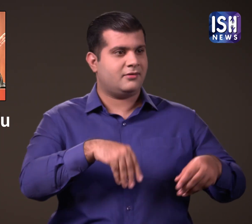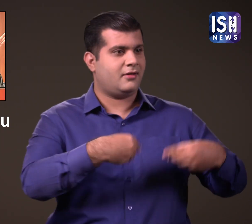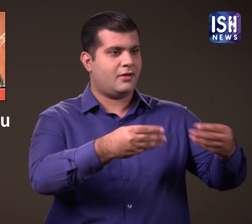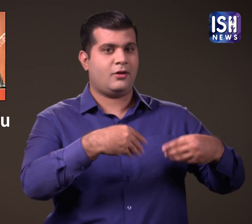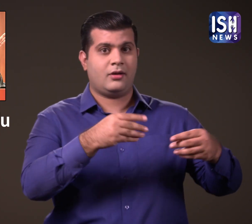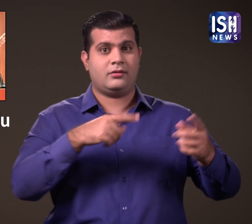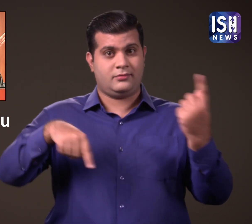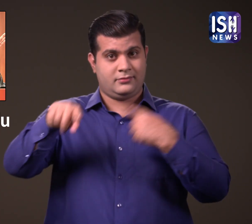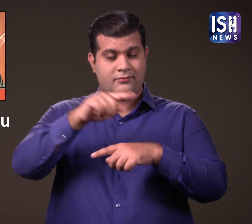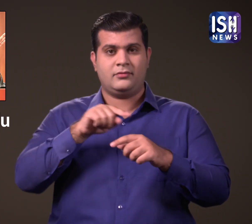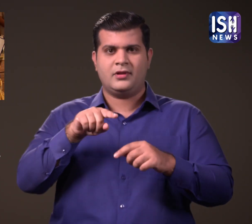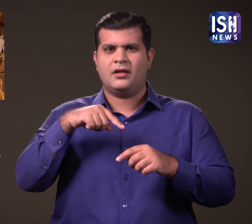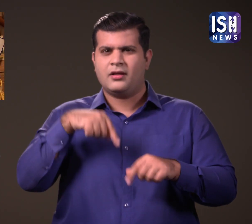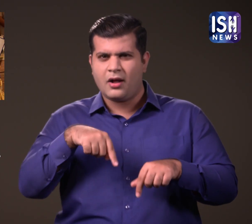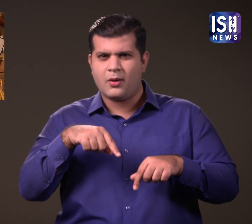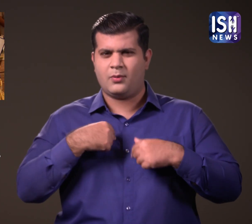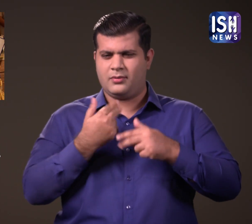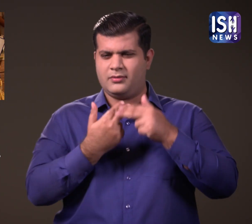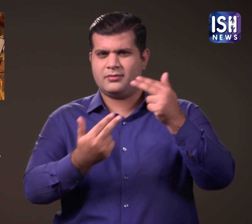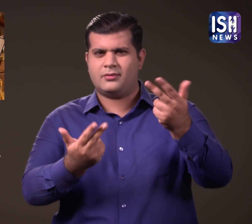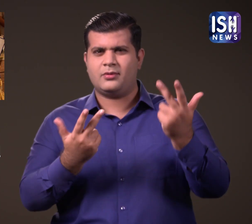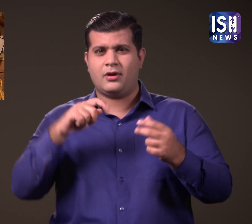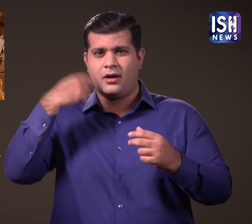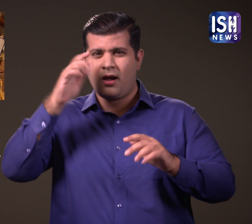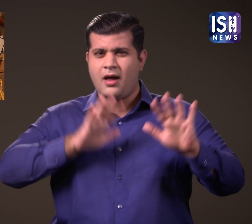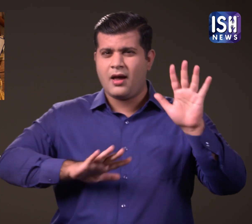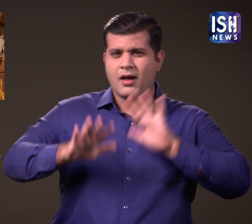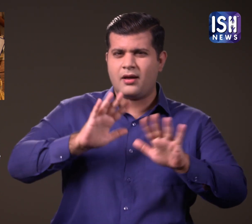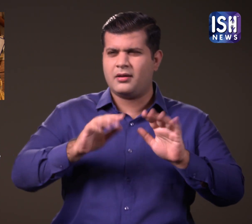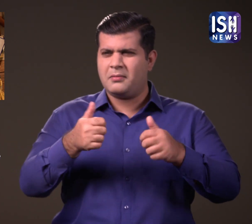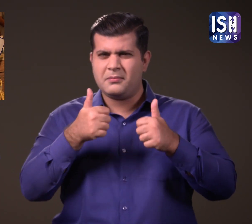अब मैं आपको प्रस्तुत किये गए पुरसकारों के बारे में बताता हू।